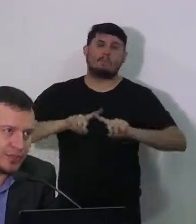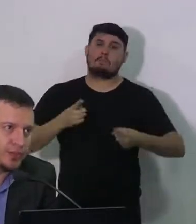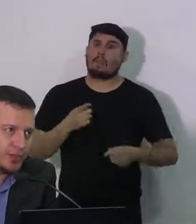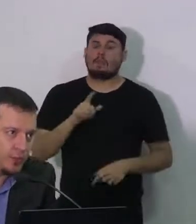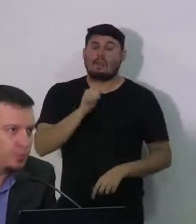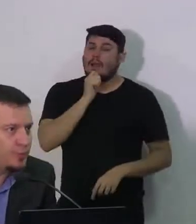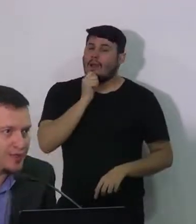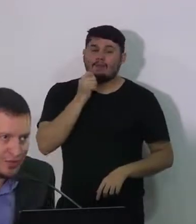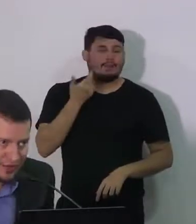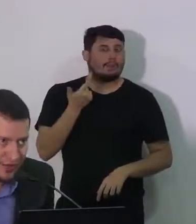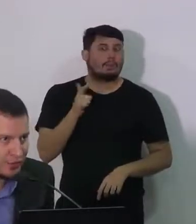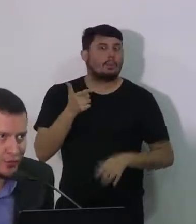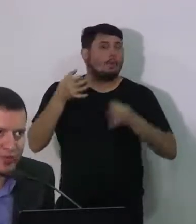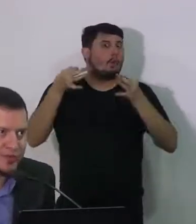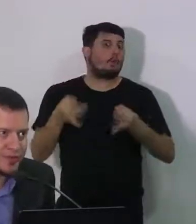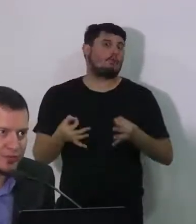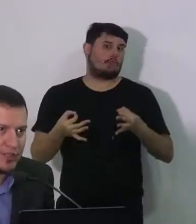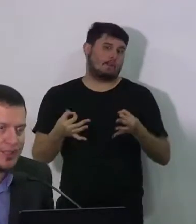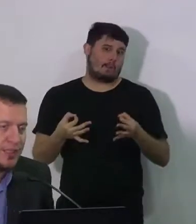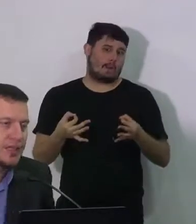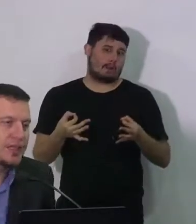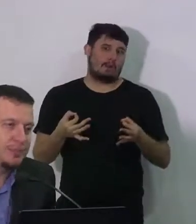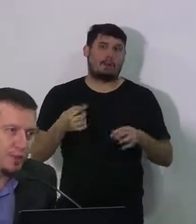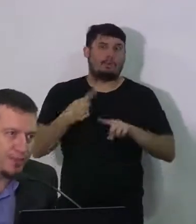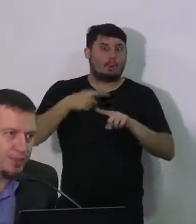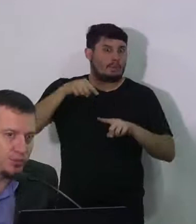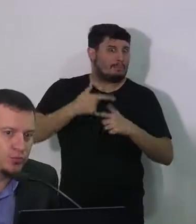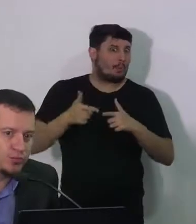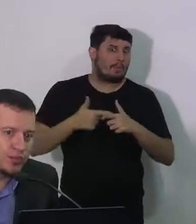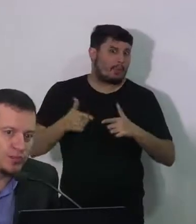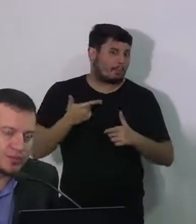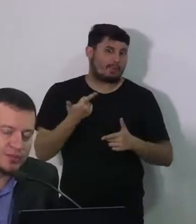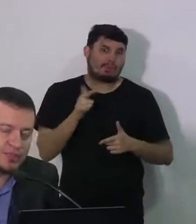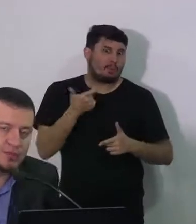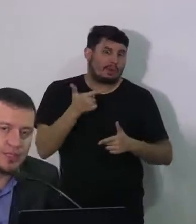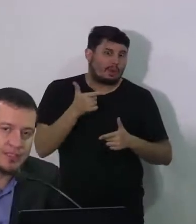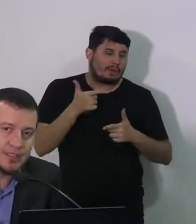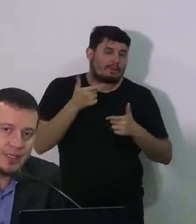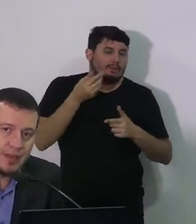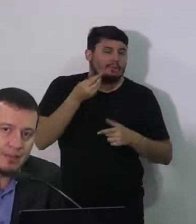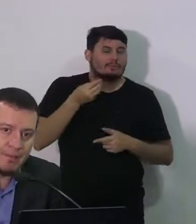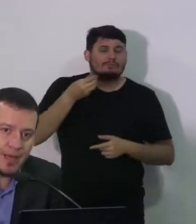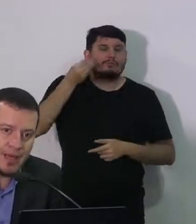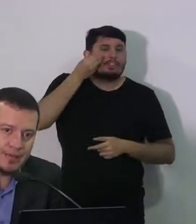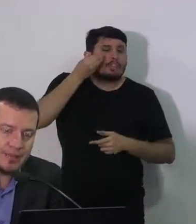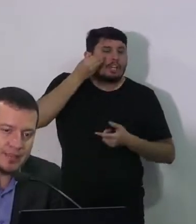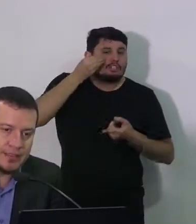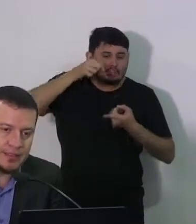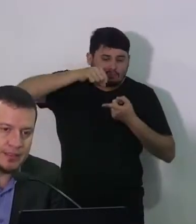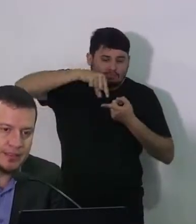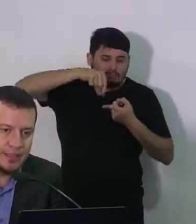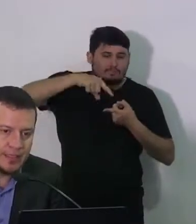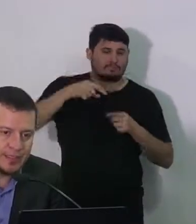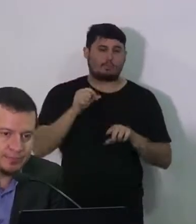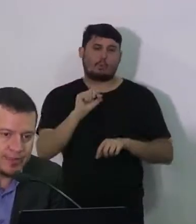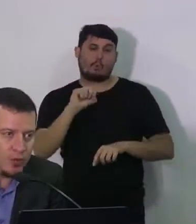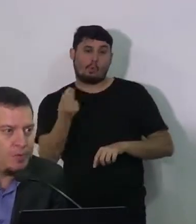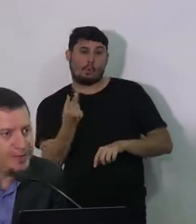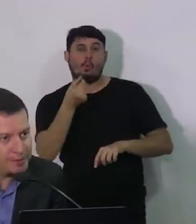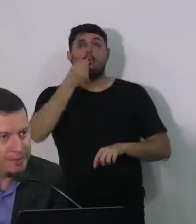o teste ainda, estou falando eu, o Brasil inteiro não está conseguindo fazer o teste e boa parte do mundo não tem conseguido fazer o teste, mas a gente